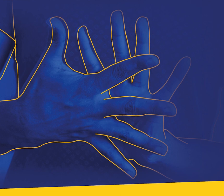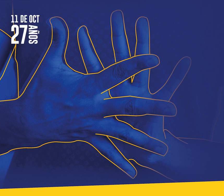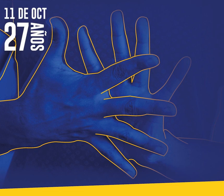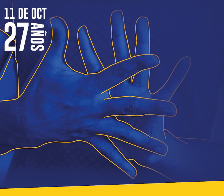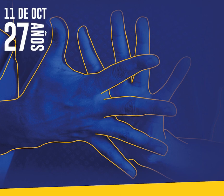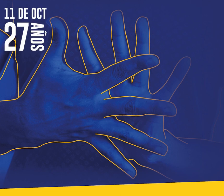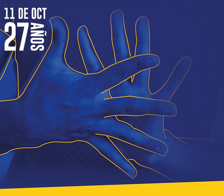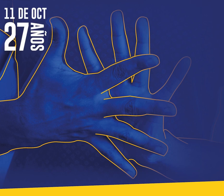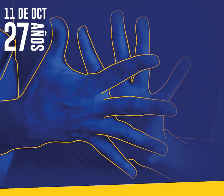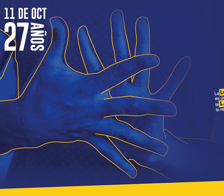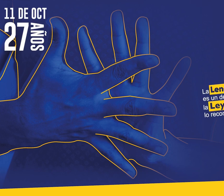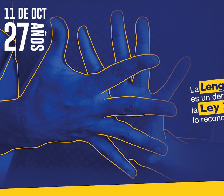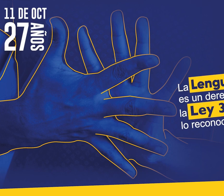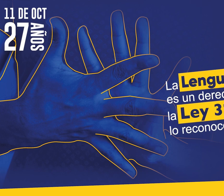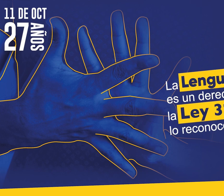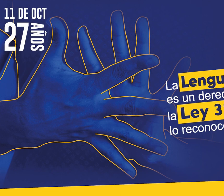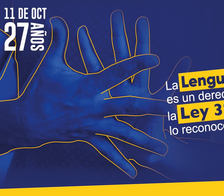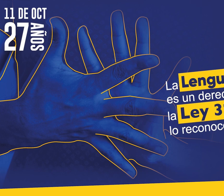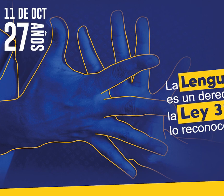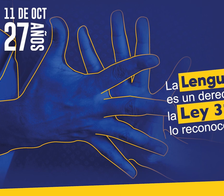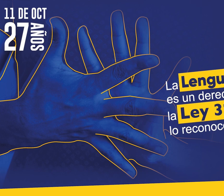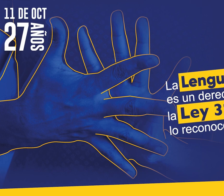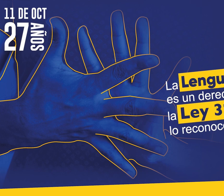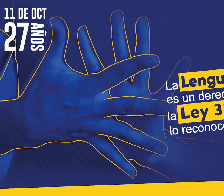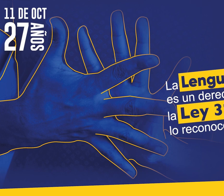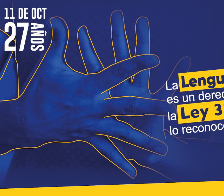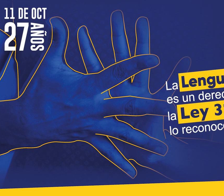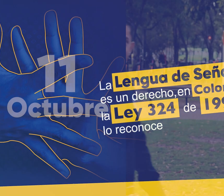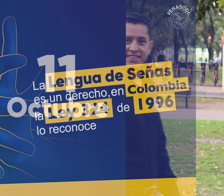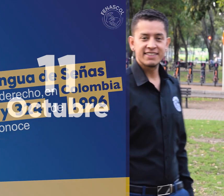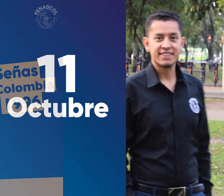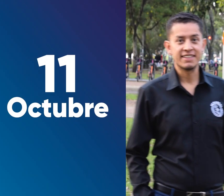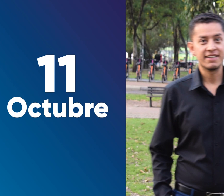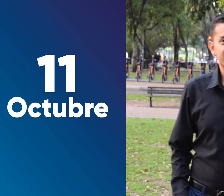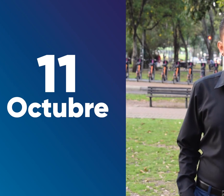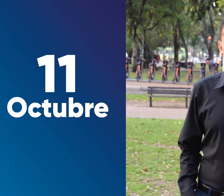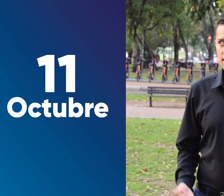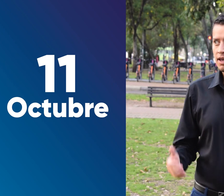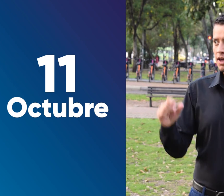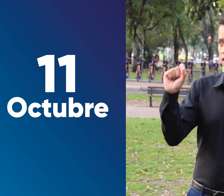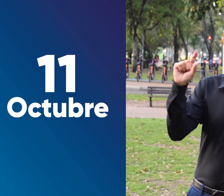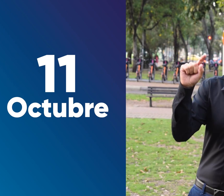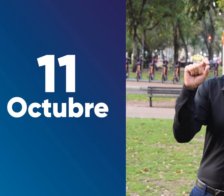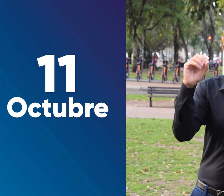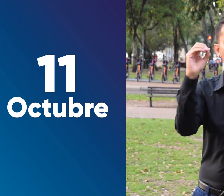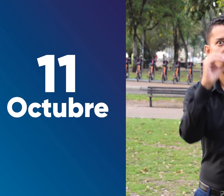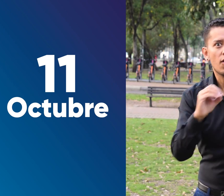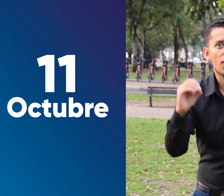La lengua de señas es un derecho. En Colombia, la ley 324 de 1996 lo reconoce. 11 de octubre del año